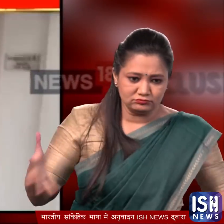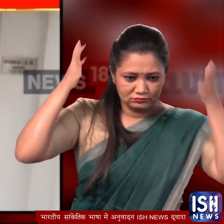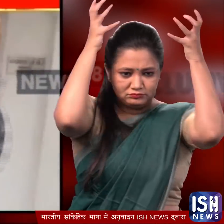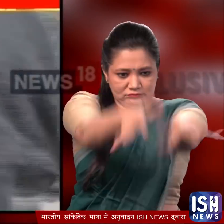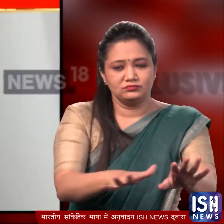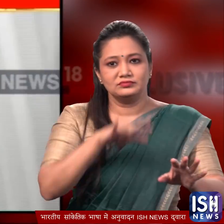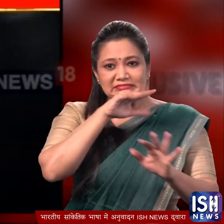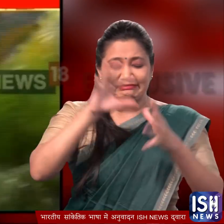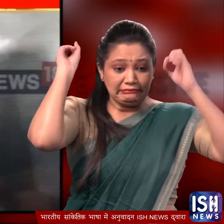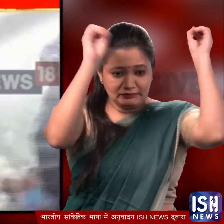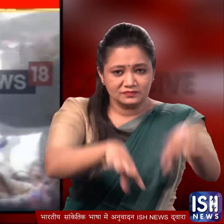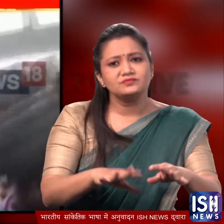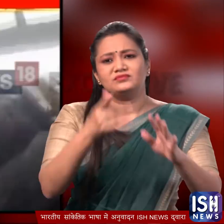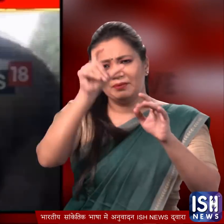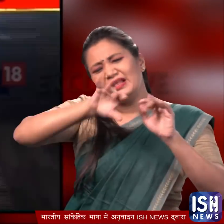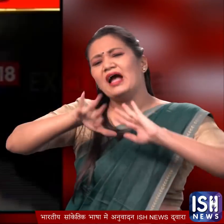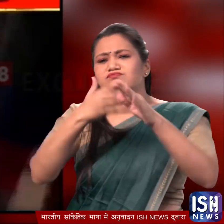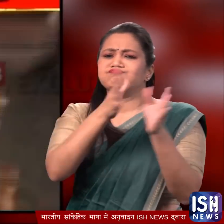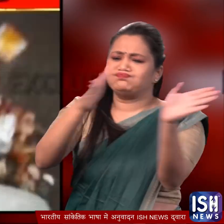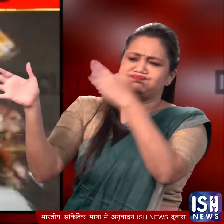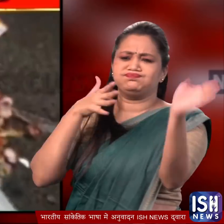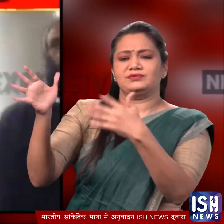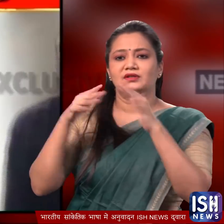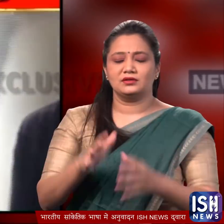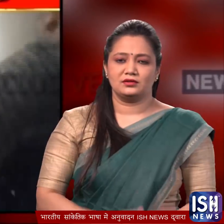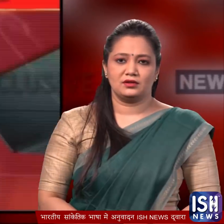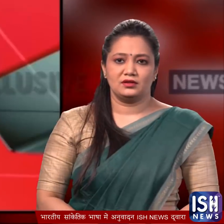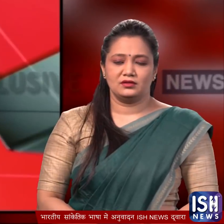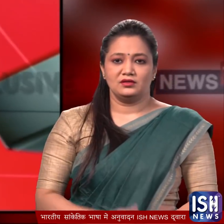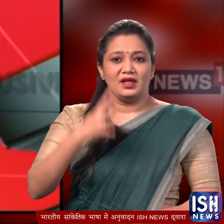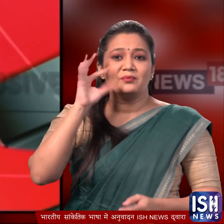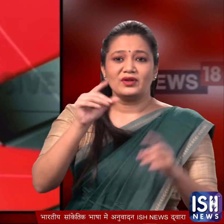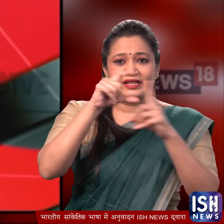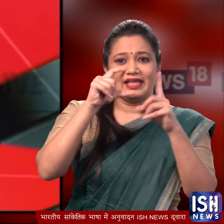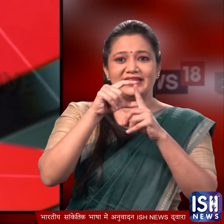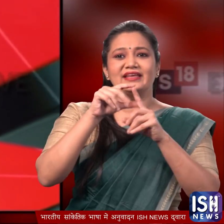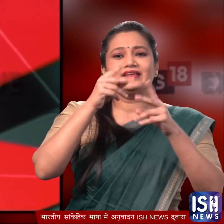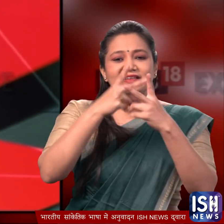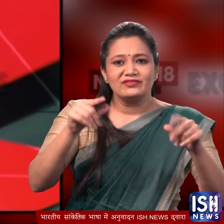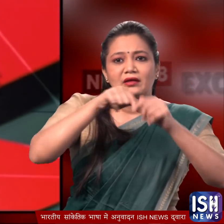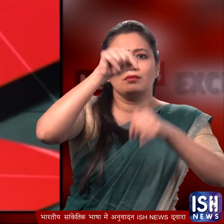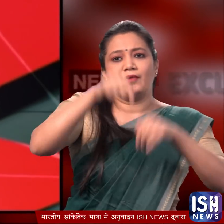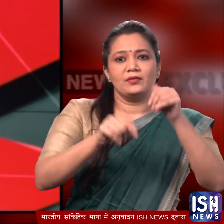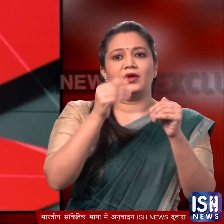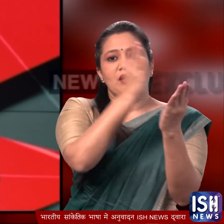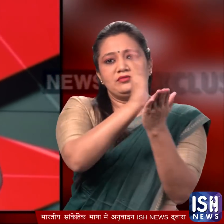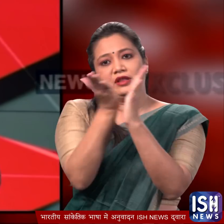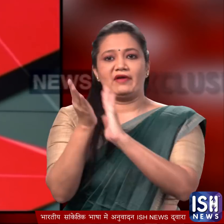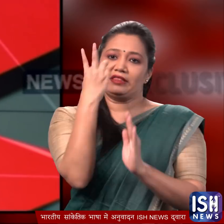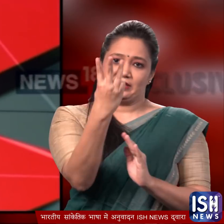कुड़ा फिंग दिया हाला कि बाद में सभी लोगों को वहां से हटा दिया गया स्वावाद के एक बाती है कि दिल्ली नगर निगम का राजनीती की वज़े से तीन हिस्सों